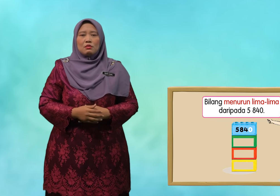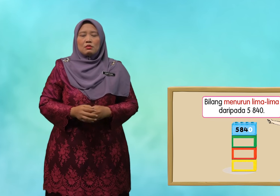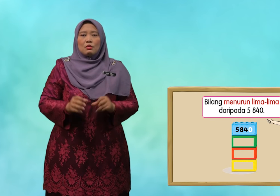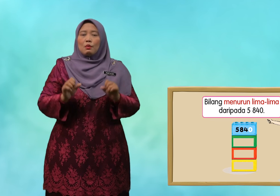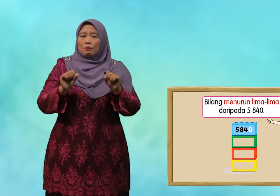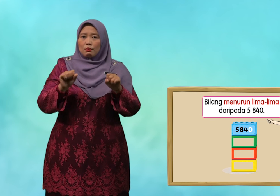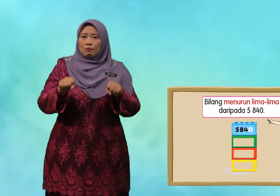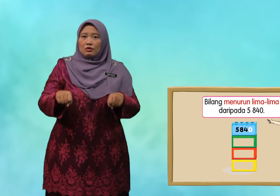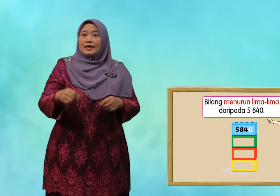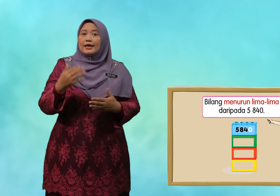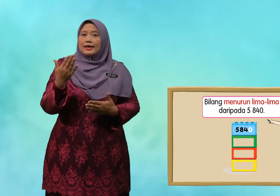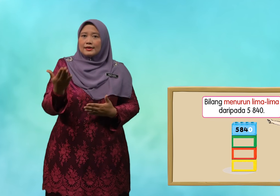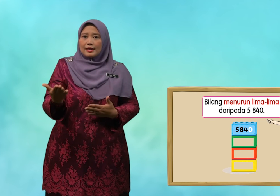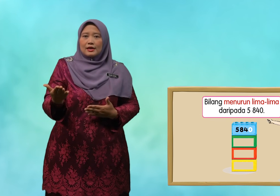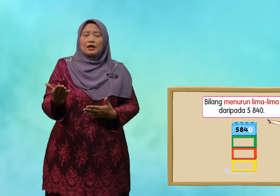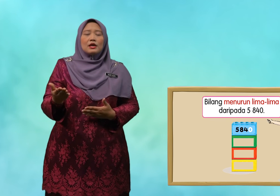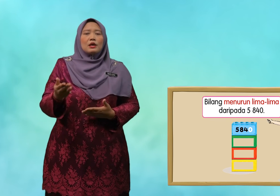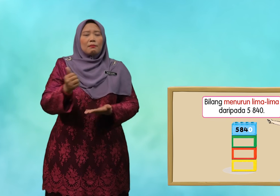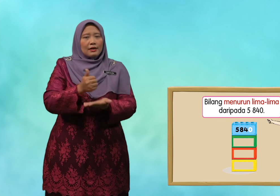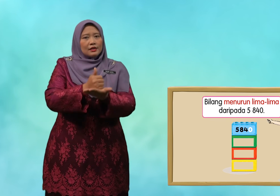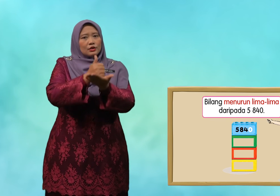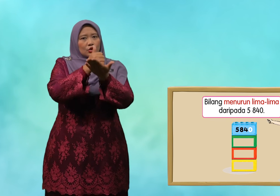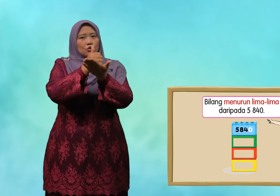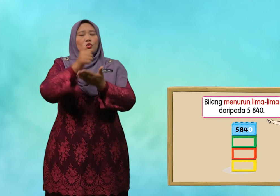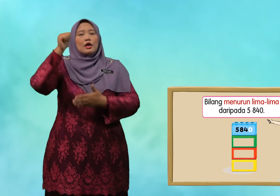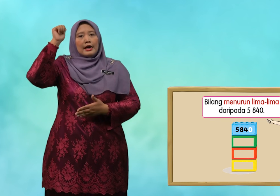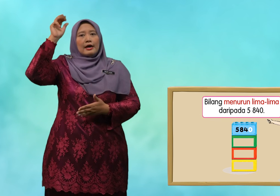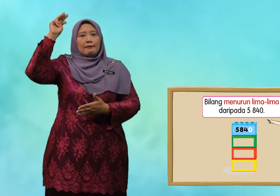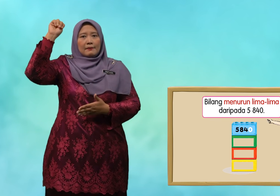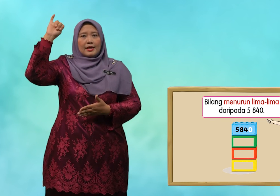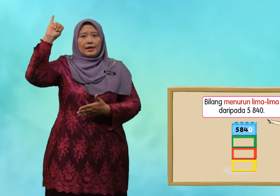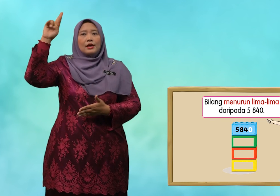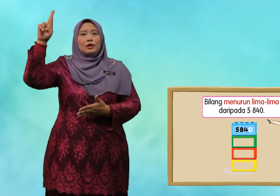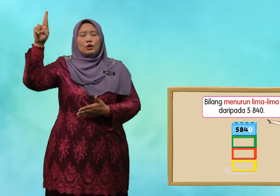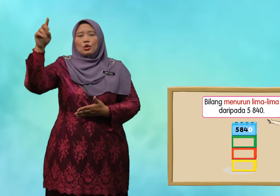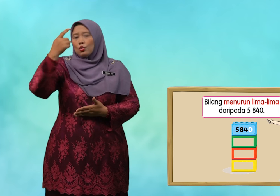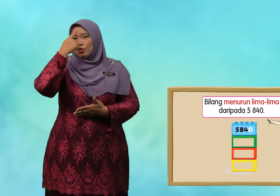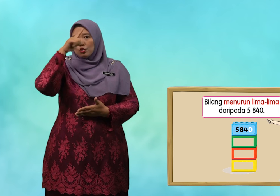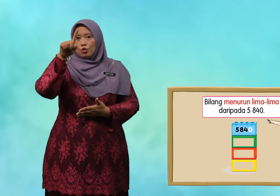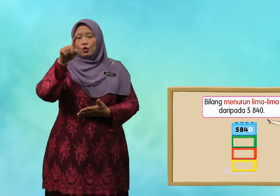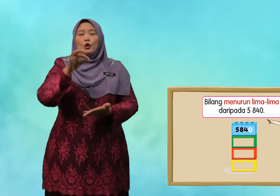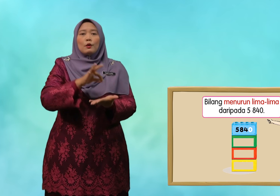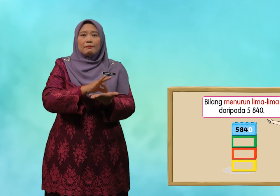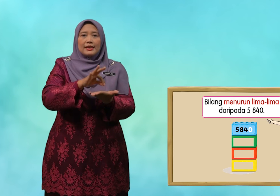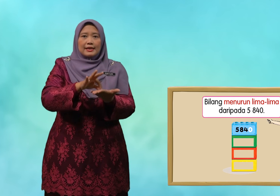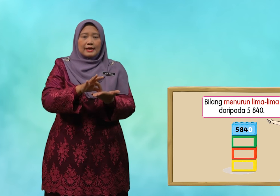boleh anda bantu amir untuk bilang